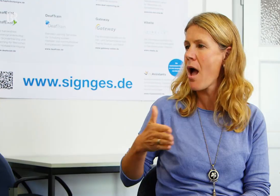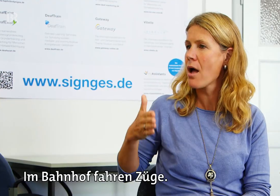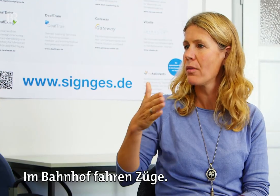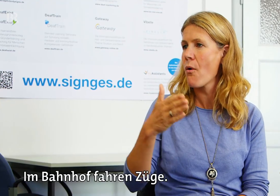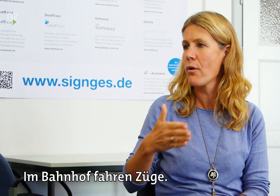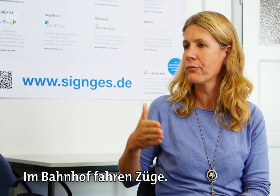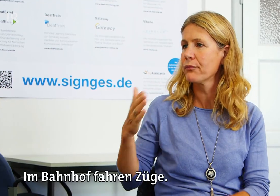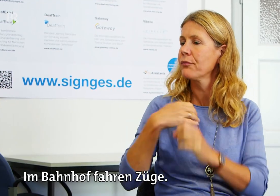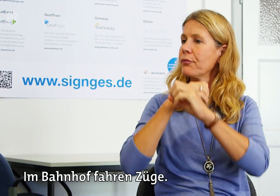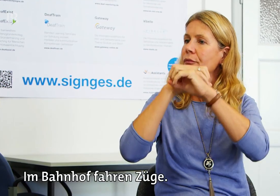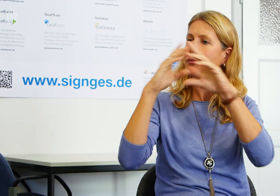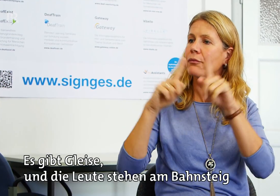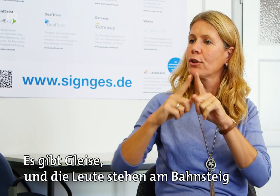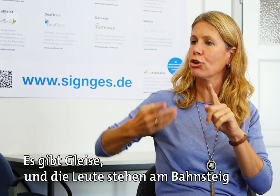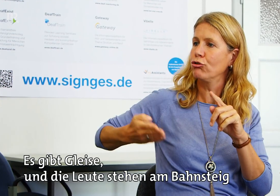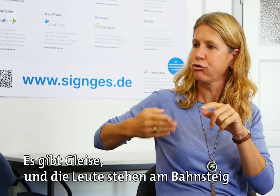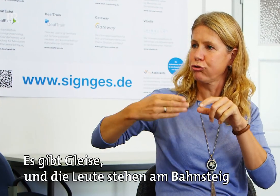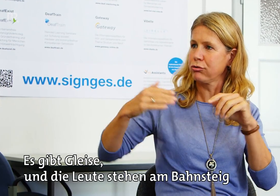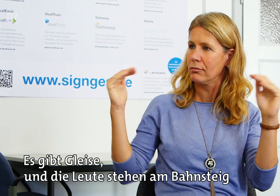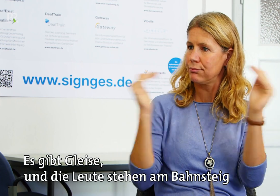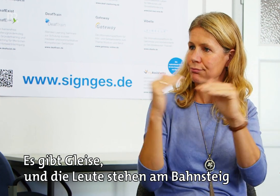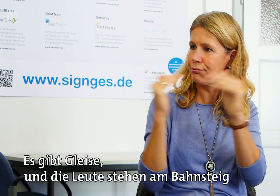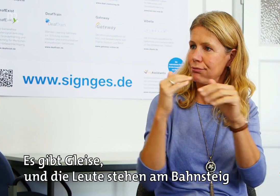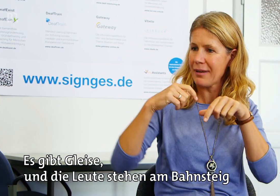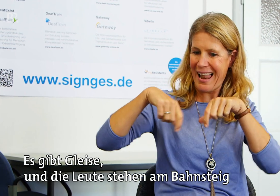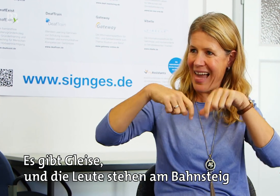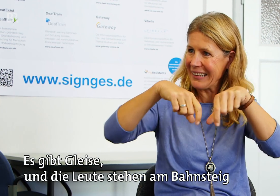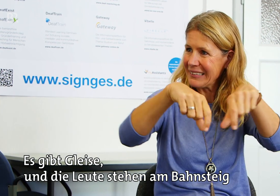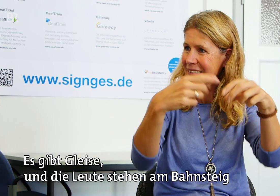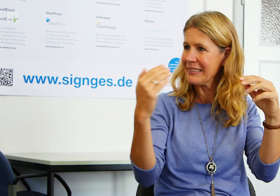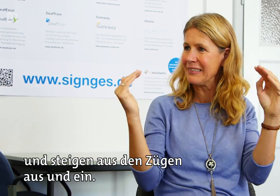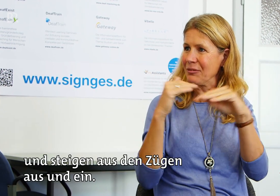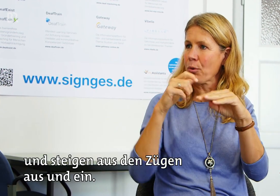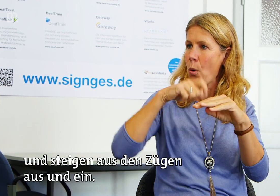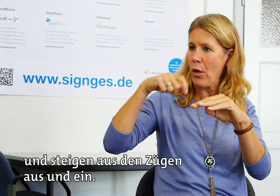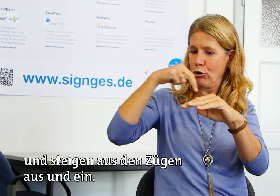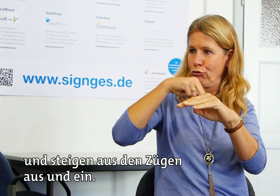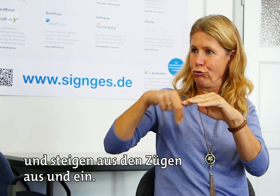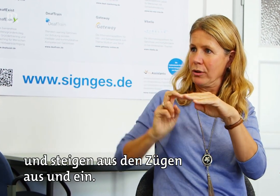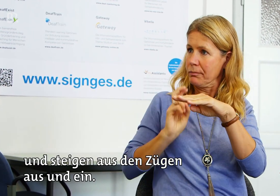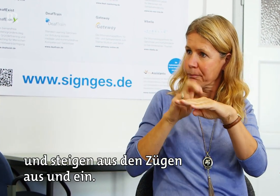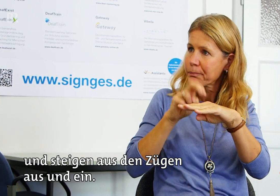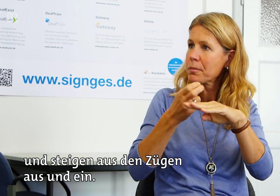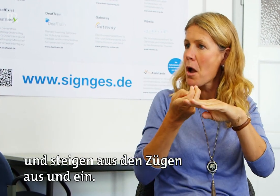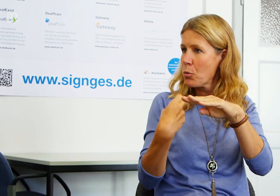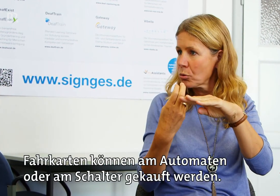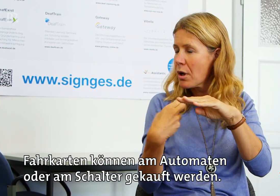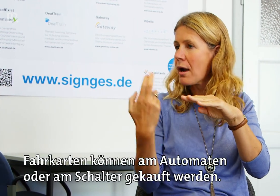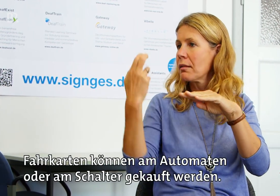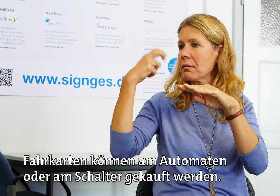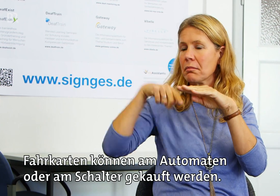Im Bahnhof fahren Züge. Es gibt Gleise und die Leute stehen am Bahnsteig und steigen aus den Zügen aus und ein. Fahrkarten